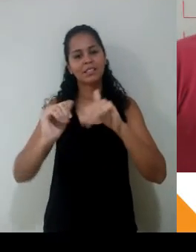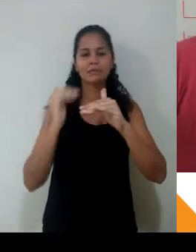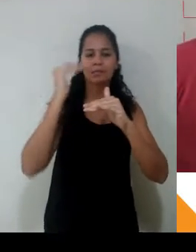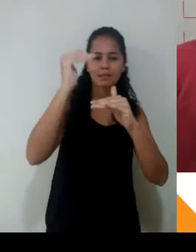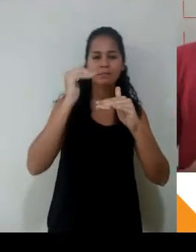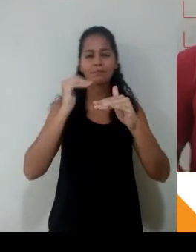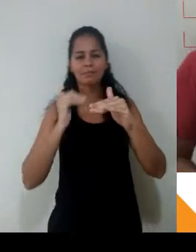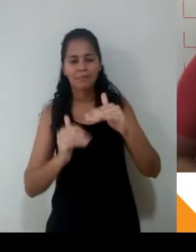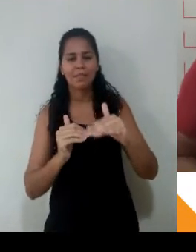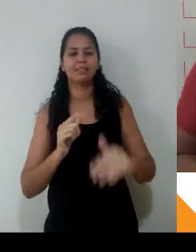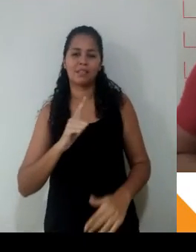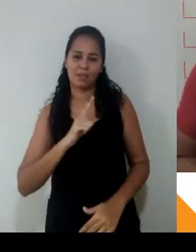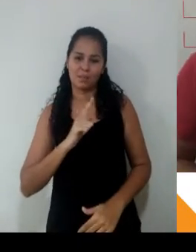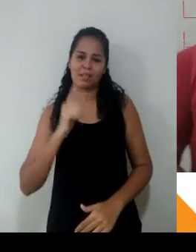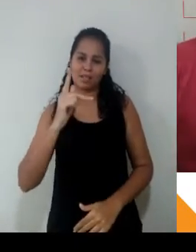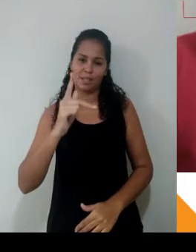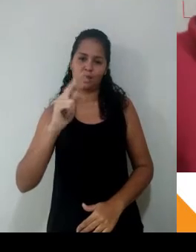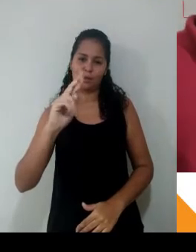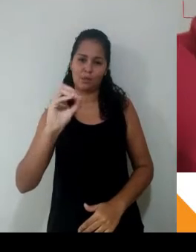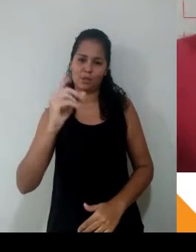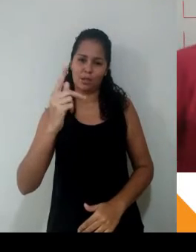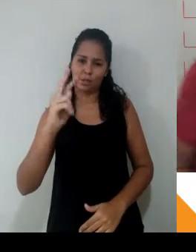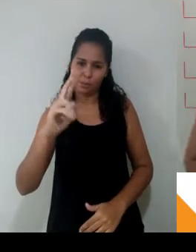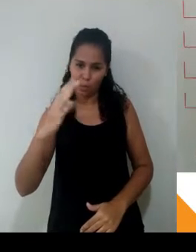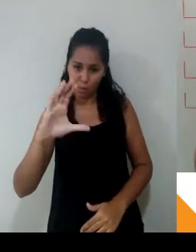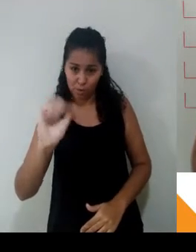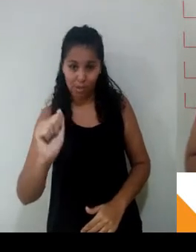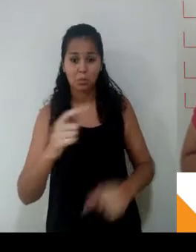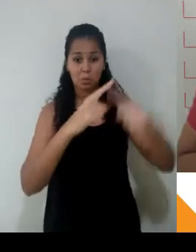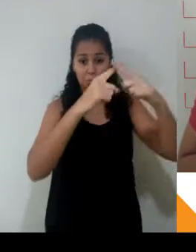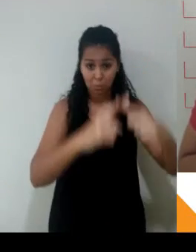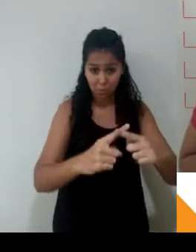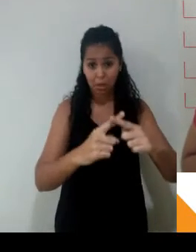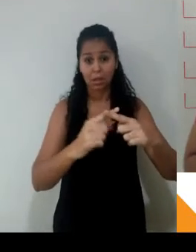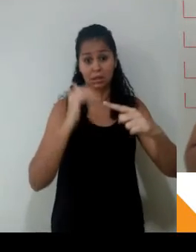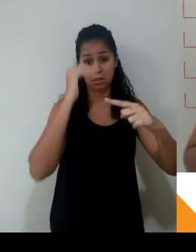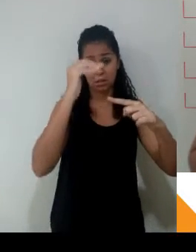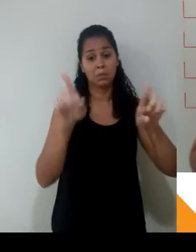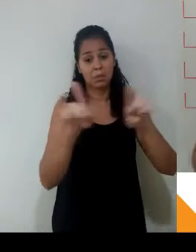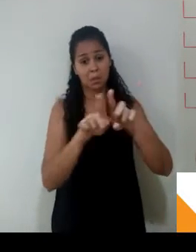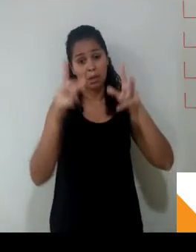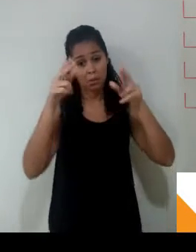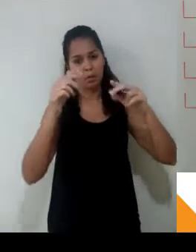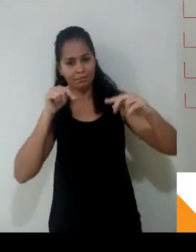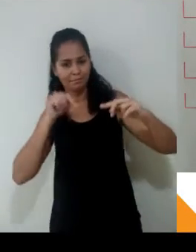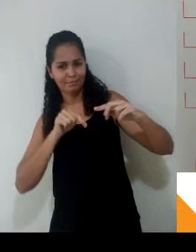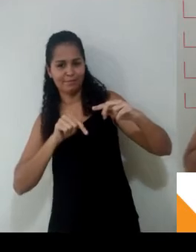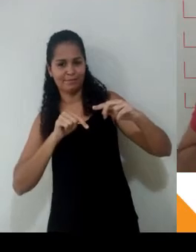cima de maneira multiplicativa também vai variar em baixo. Beleza, queridos? Tranquilo. Agora a gente vai falar da